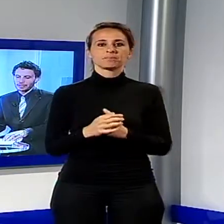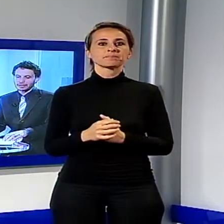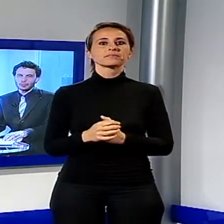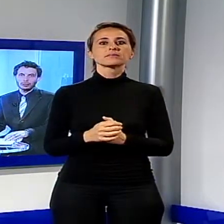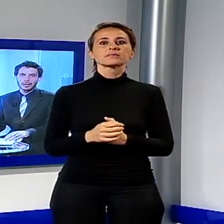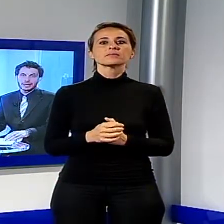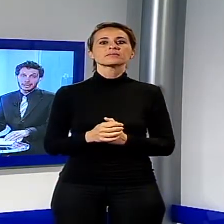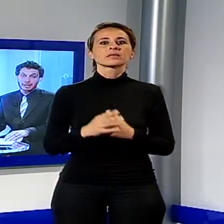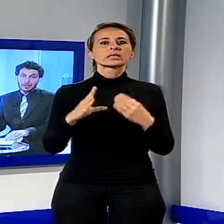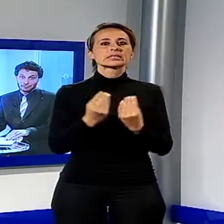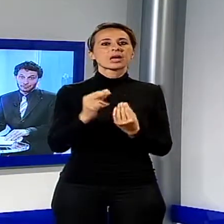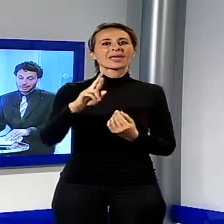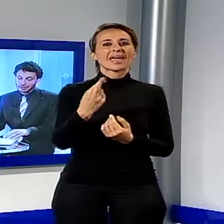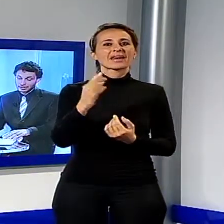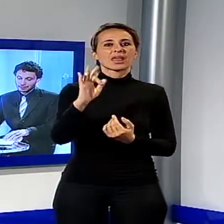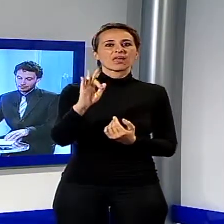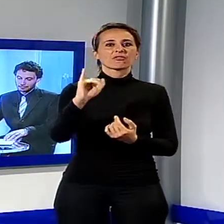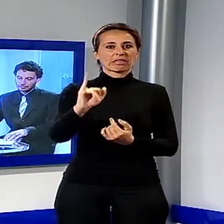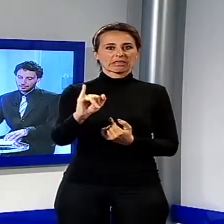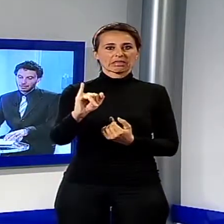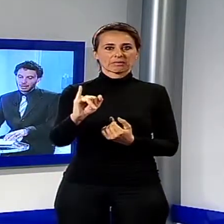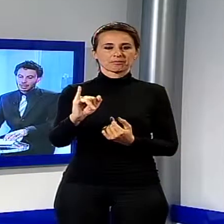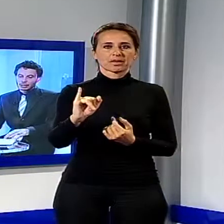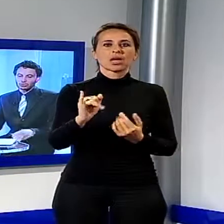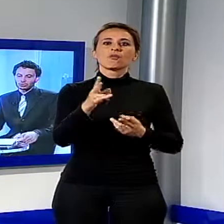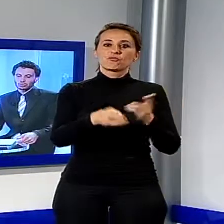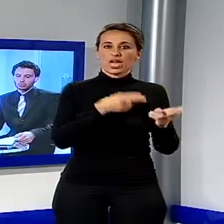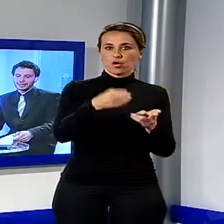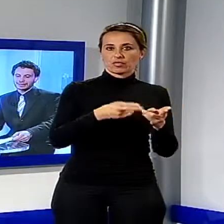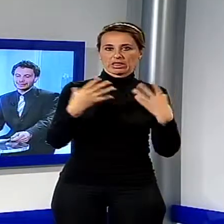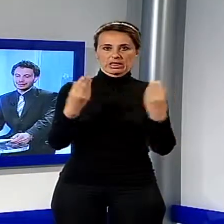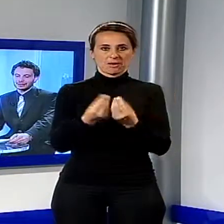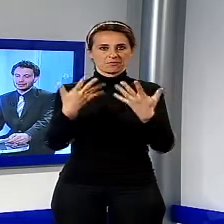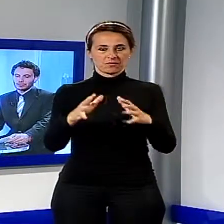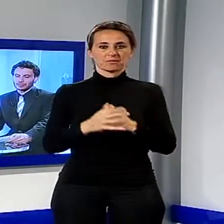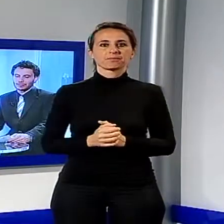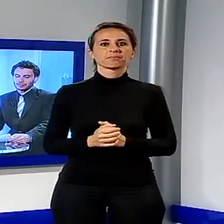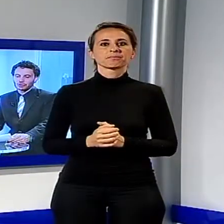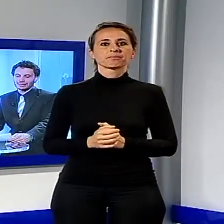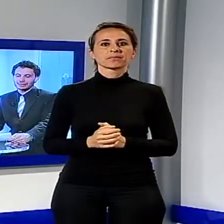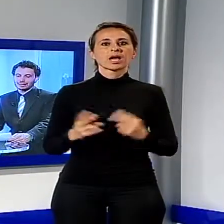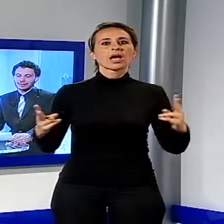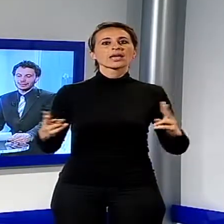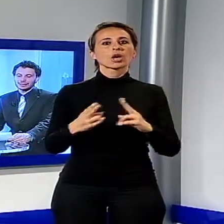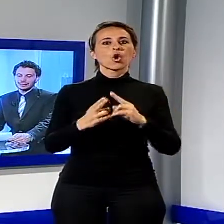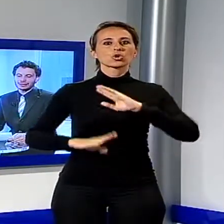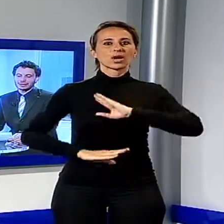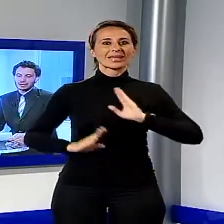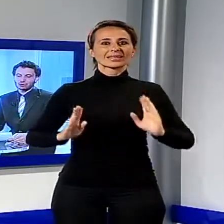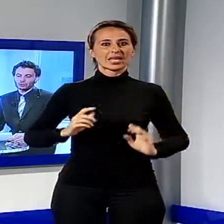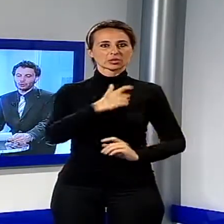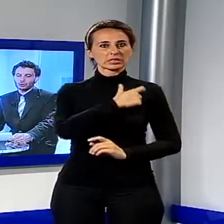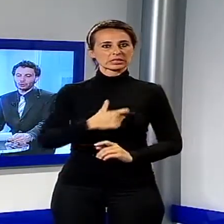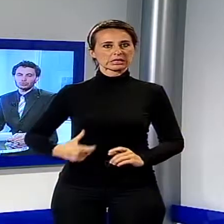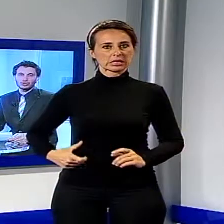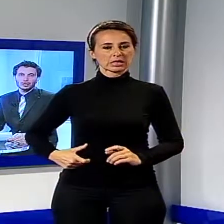ferroviarie con RFI. Incontro con i candidati sindaco per la vicenda della vendita della